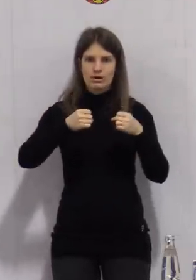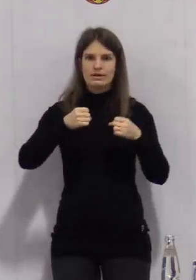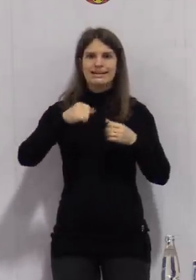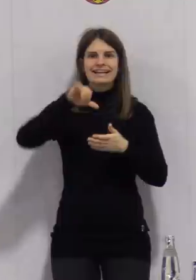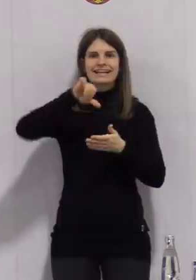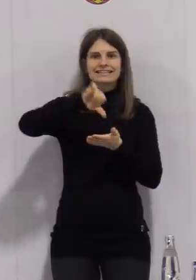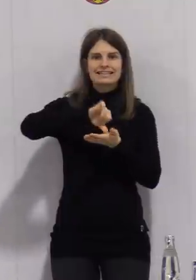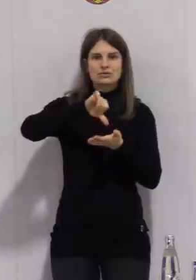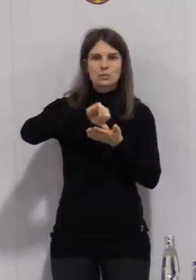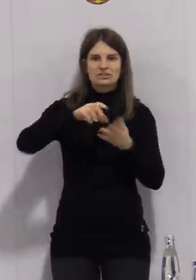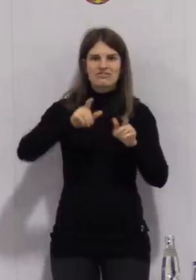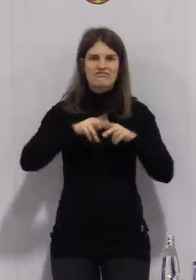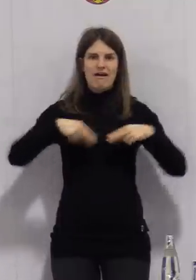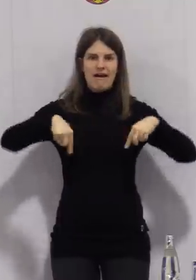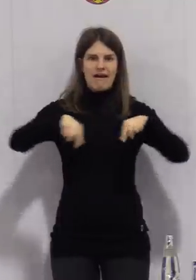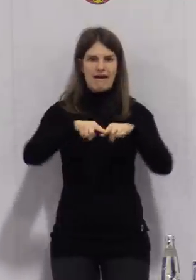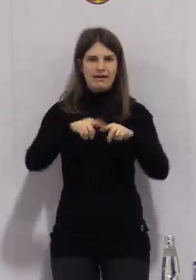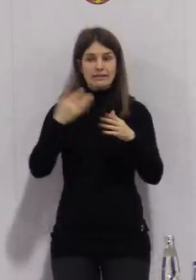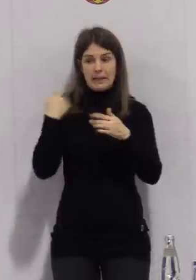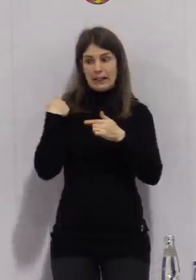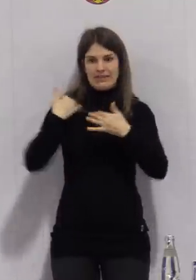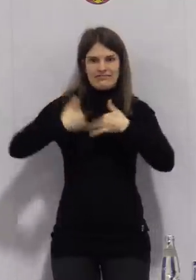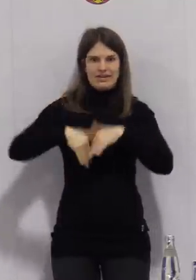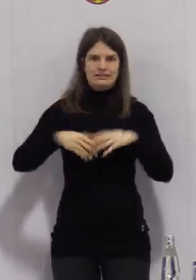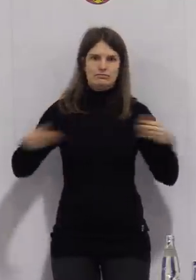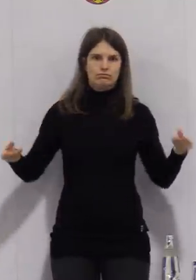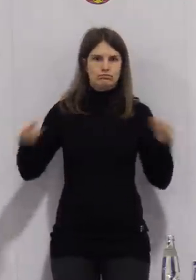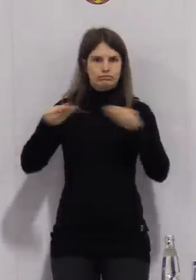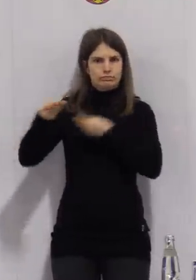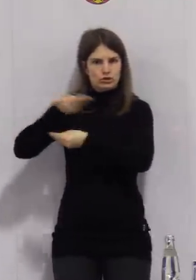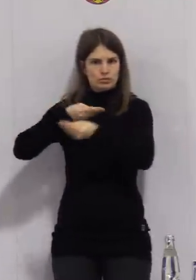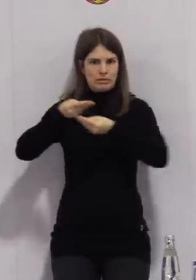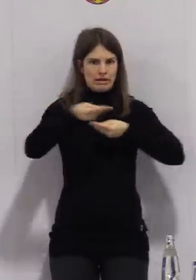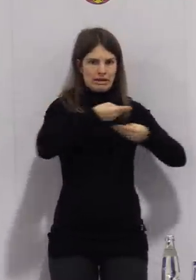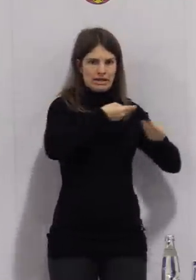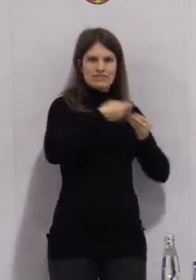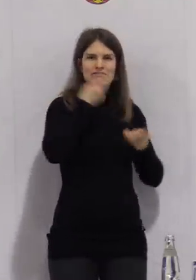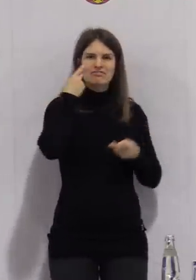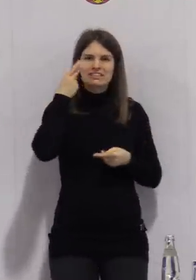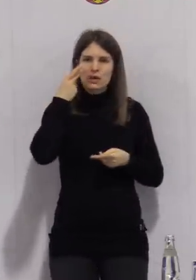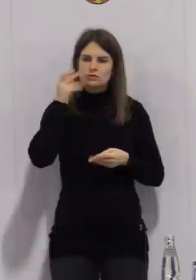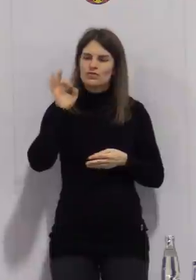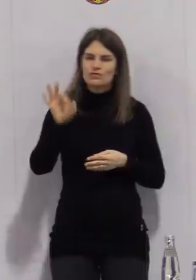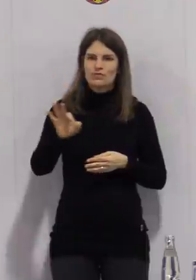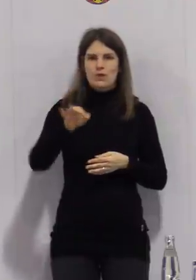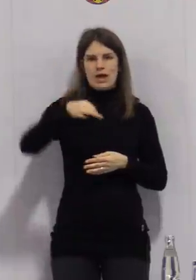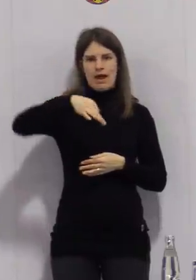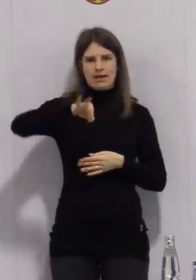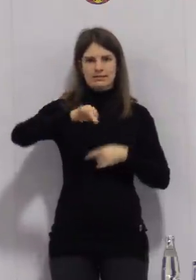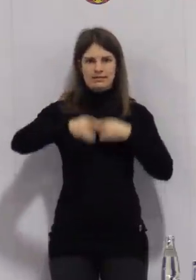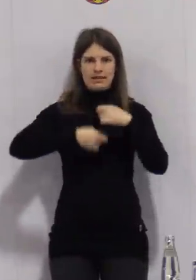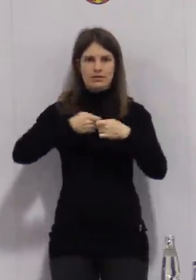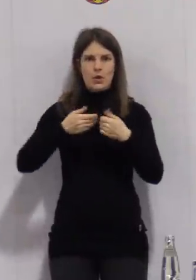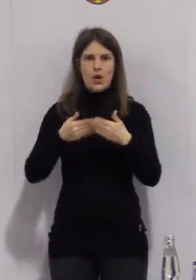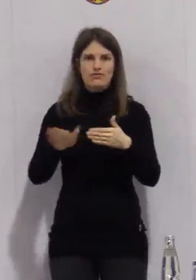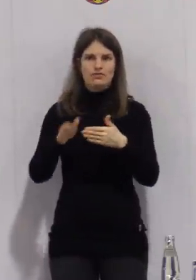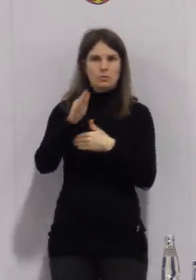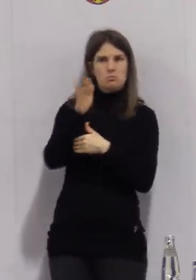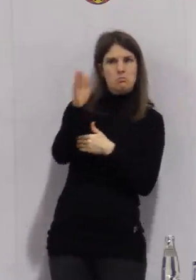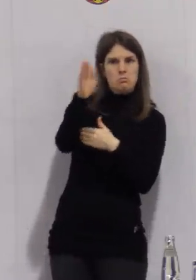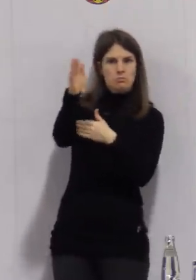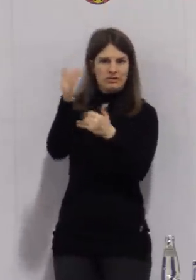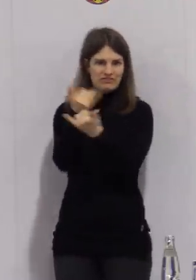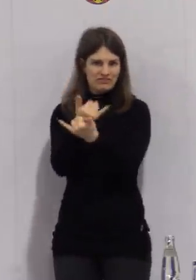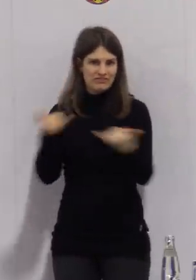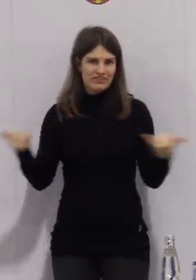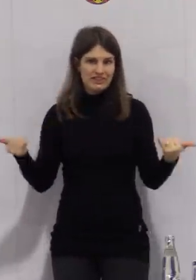zu der Frage, Lage des Einzelhandels und Öffnungsperspektive bzw. konkrete Unterstützung für den